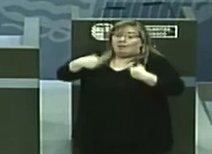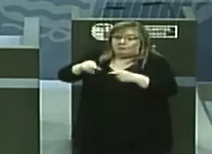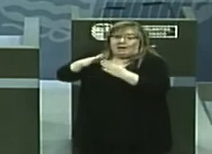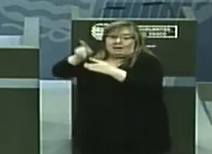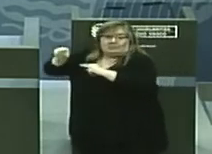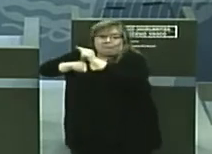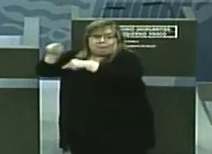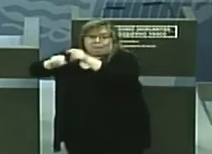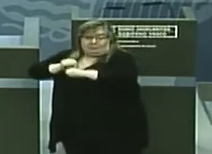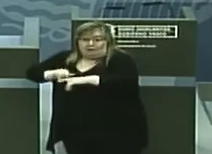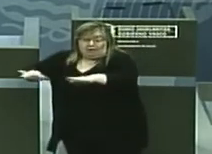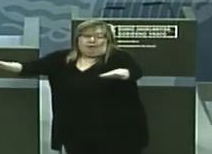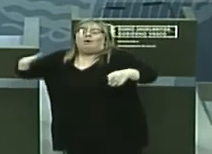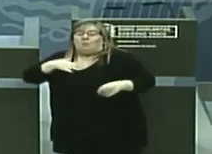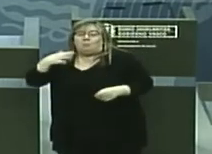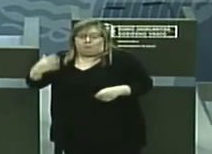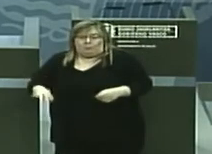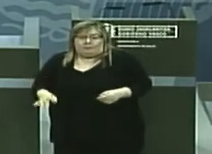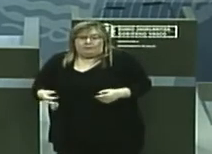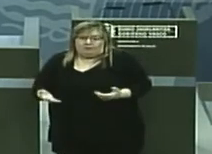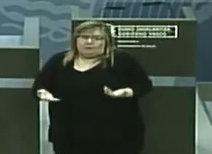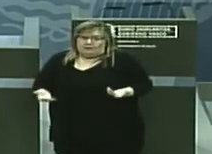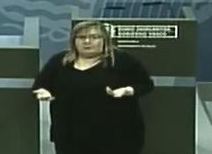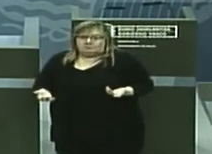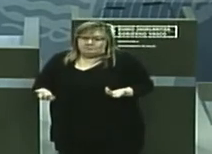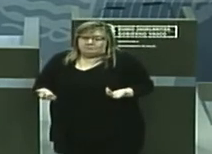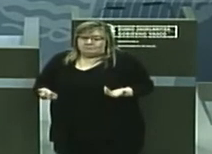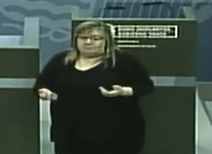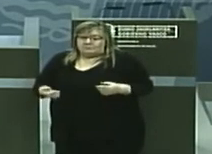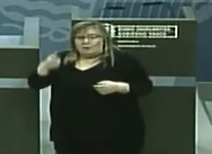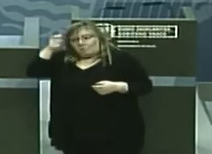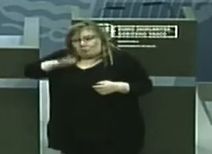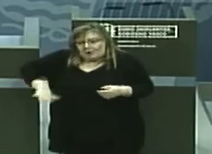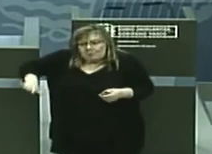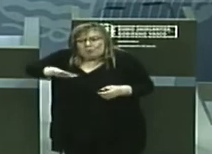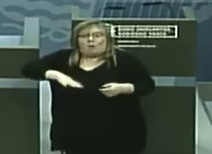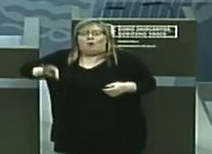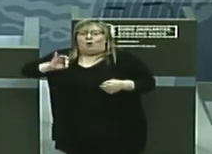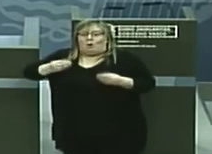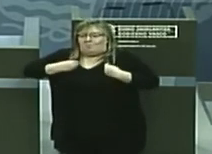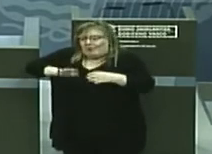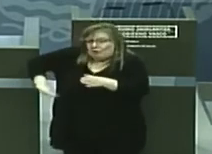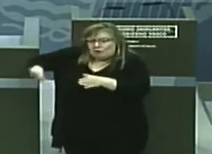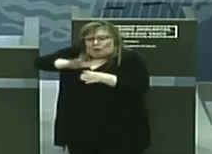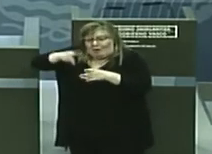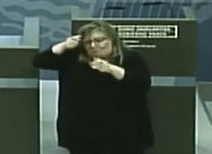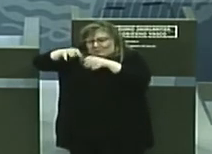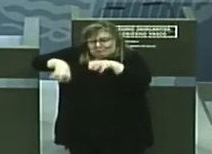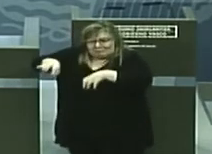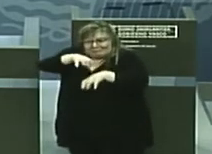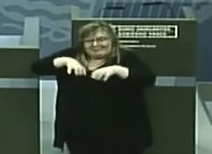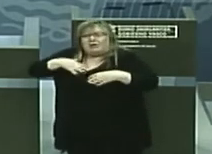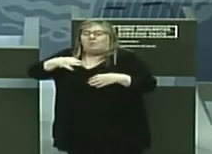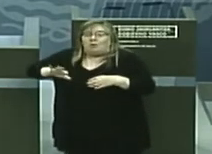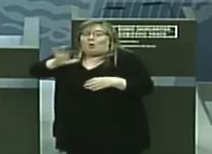en peligro al conjunto de un municipio, de un área o incluso al